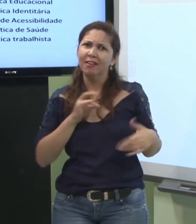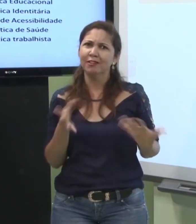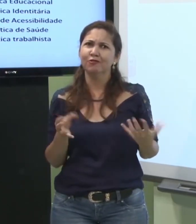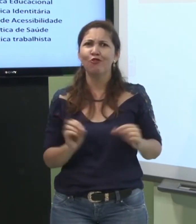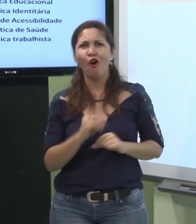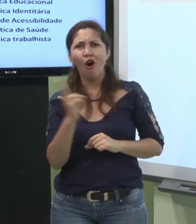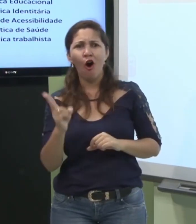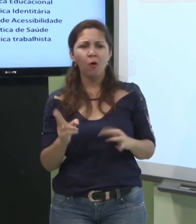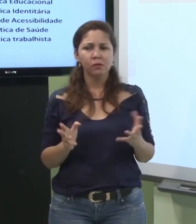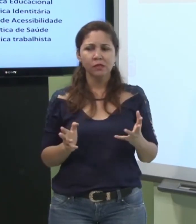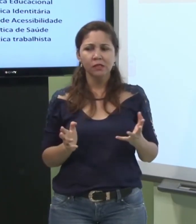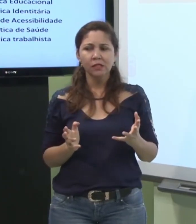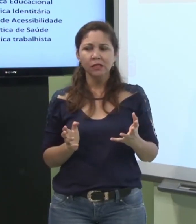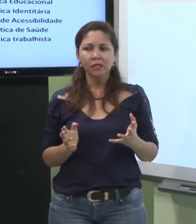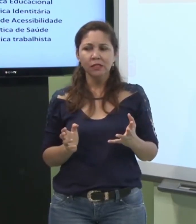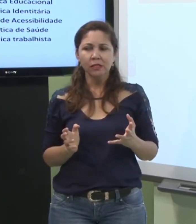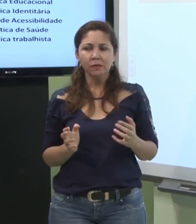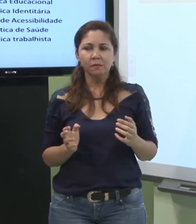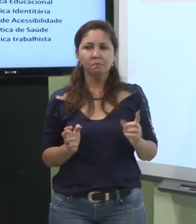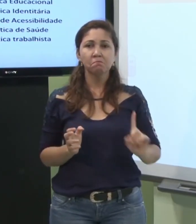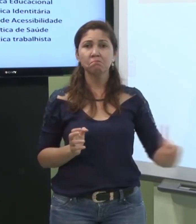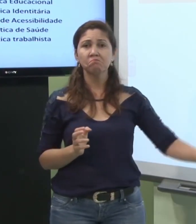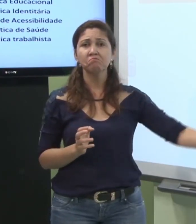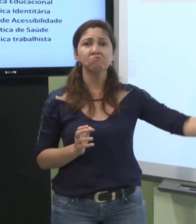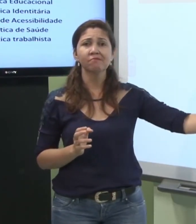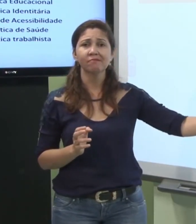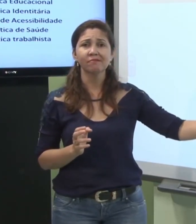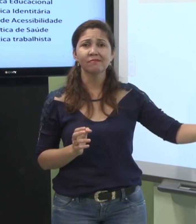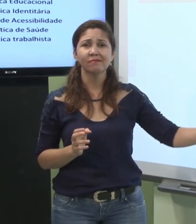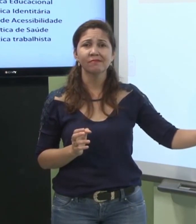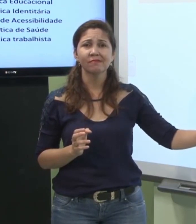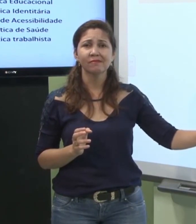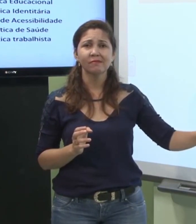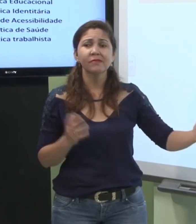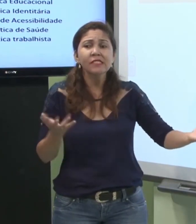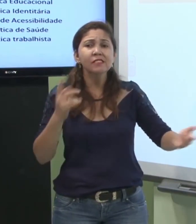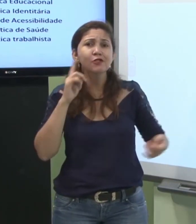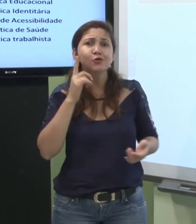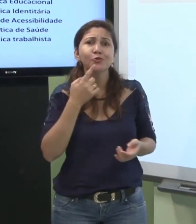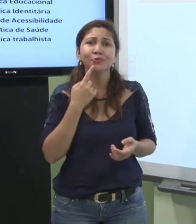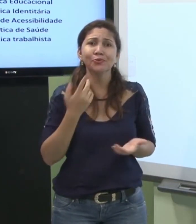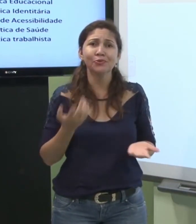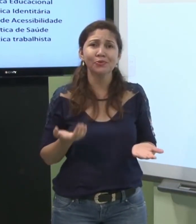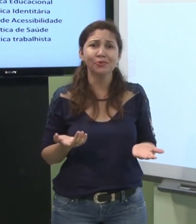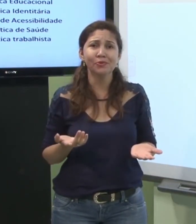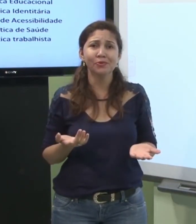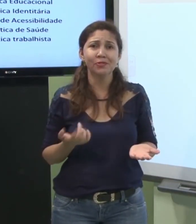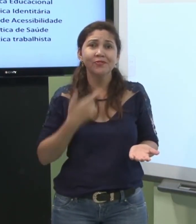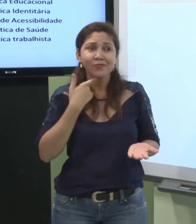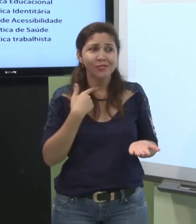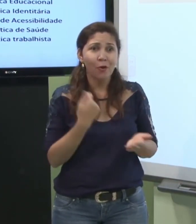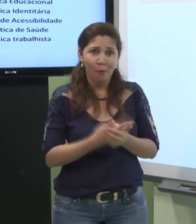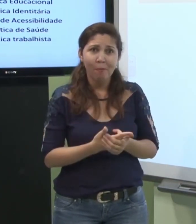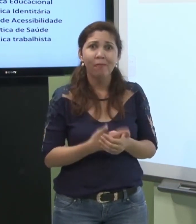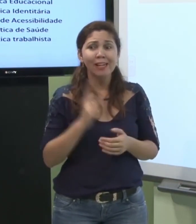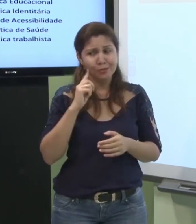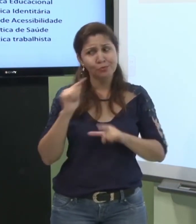medo ou a pessoa sai e o surdo o surdo tem vontade de